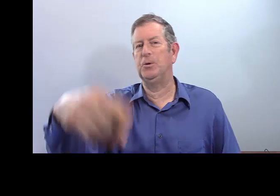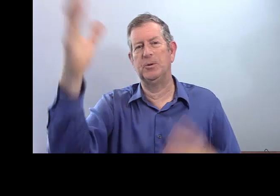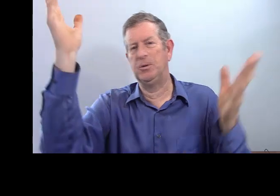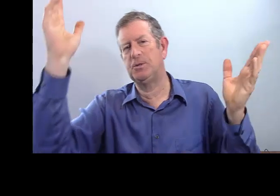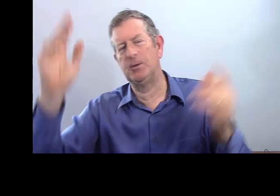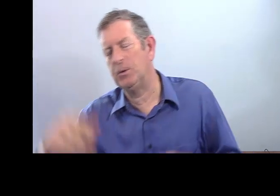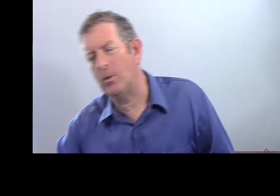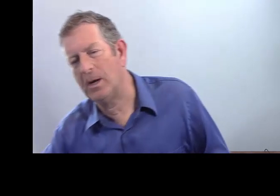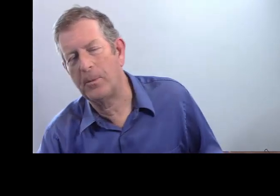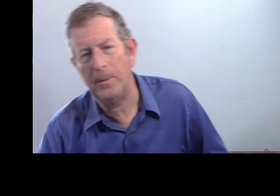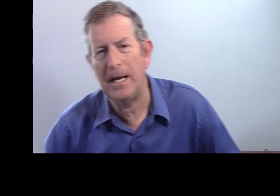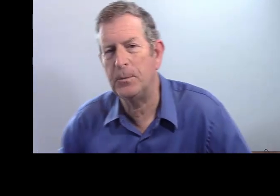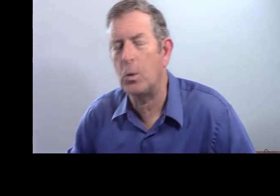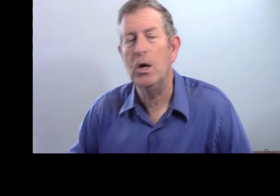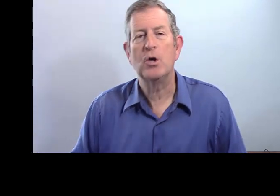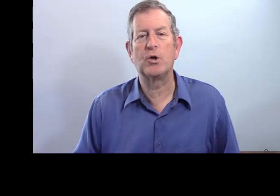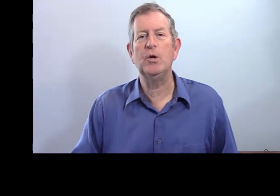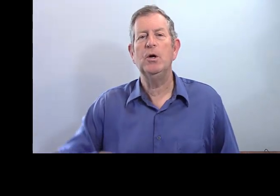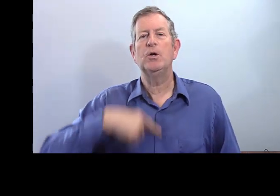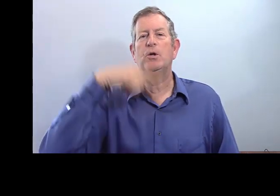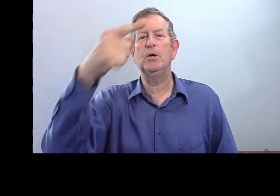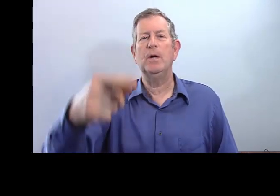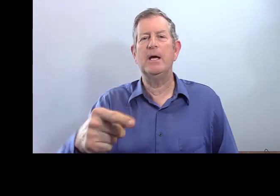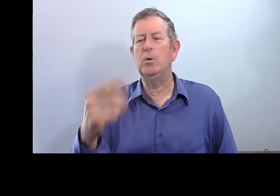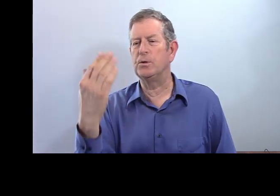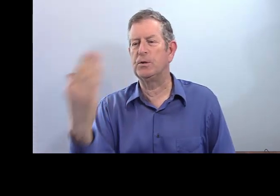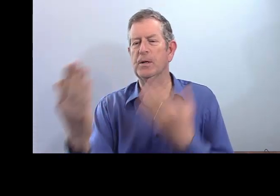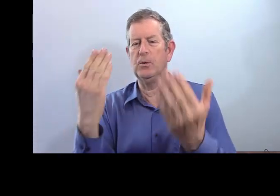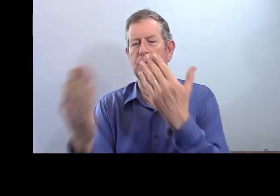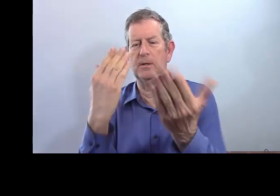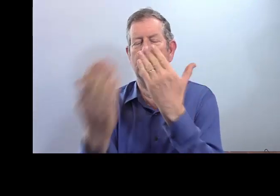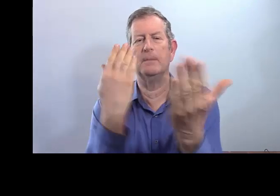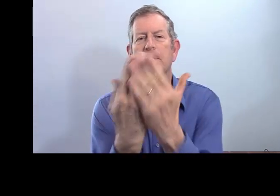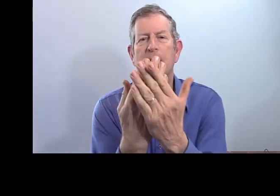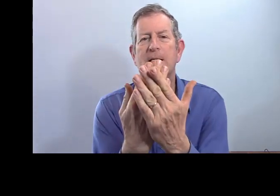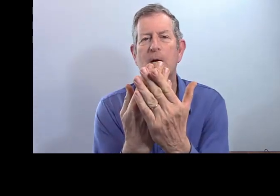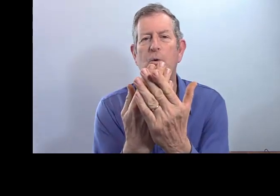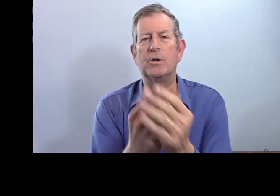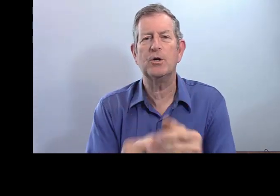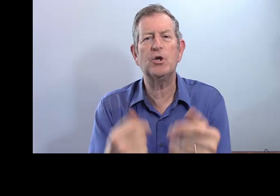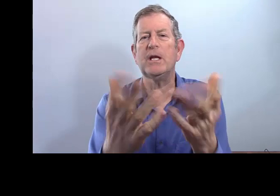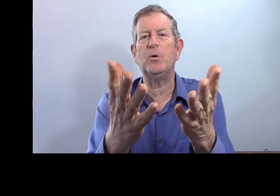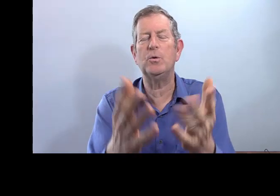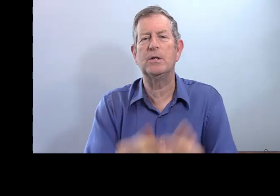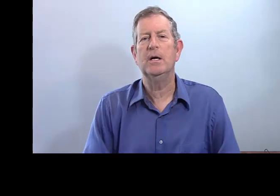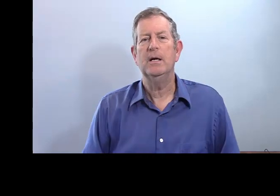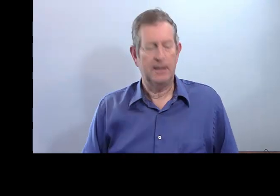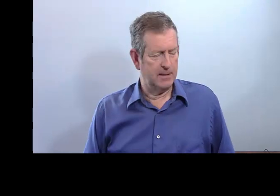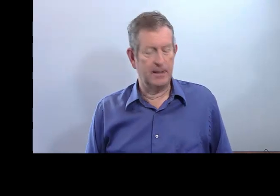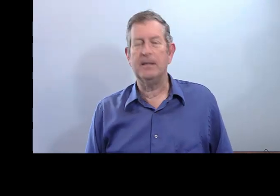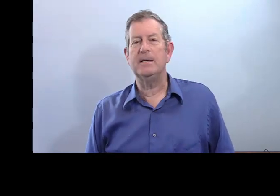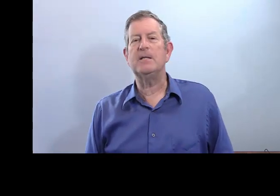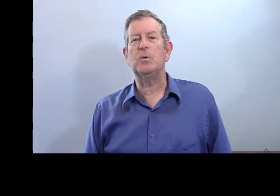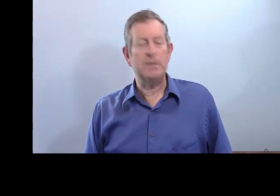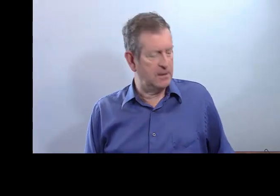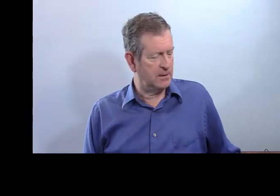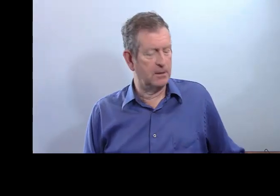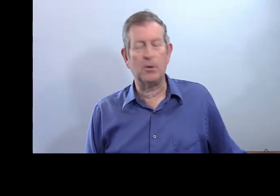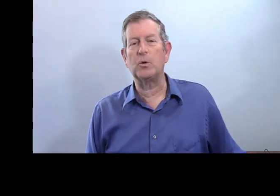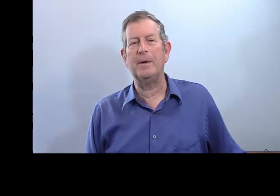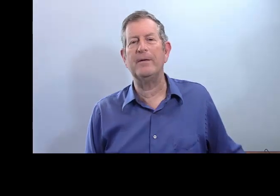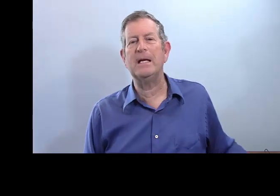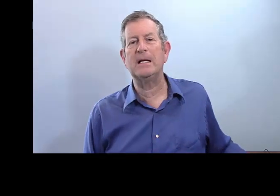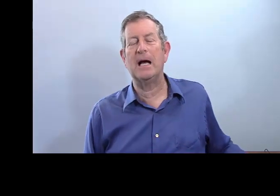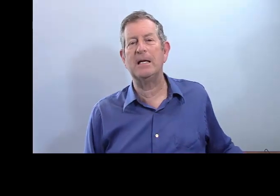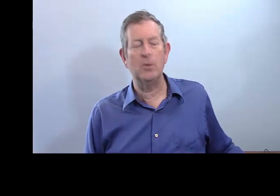te, c'est te. Te,'est te. Aucun problème. Donc, je te écoute. Te écoute. T'écoute. Je t'écoute. C'est ce qu'on dit